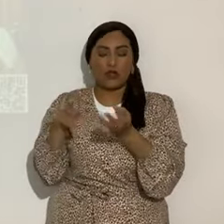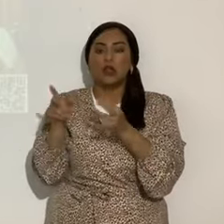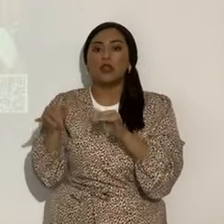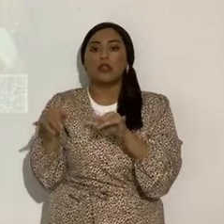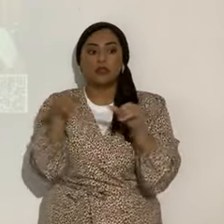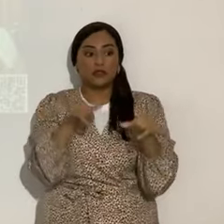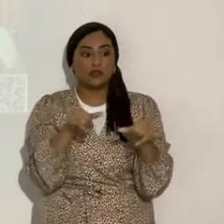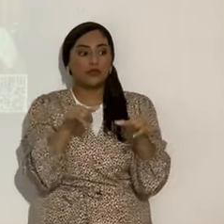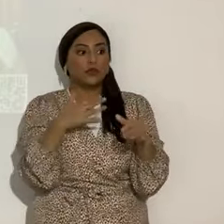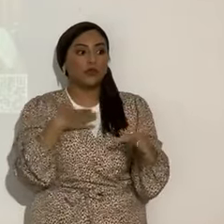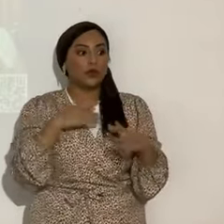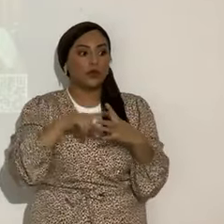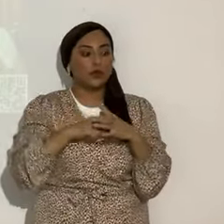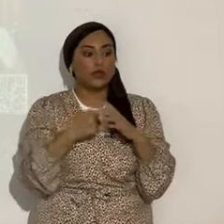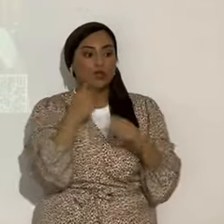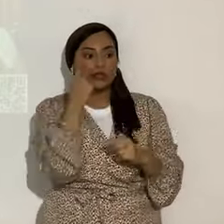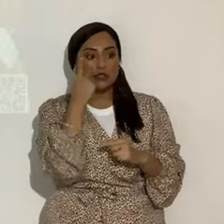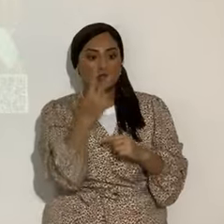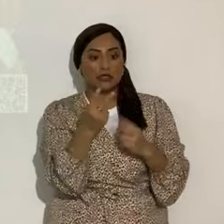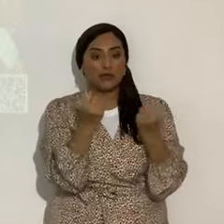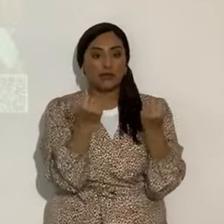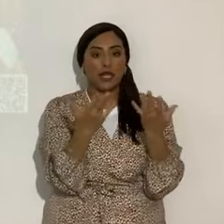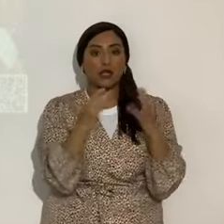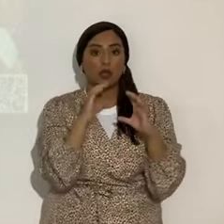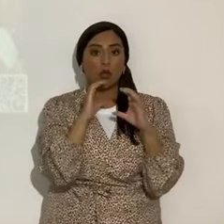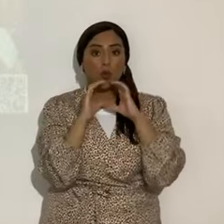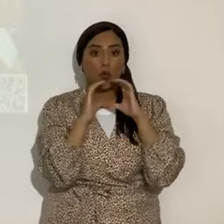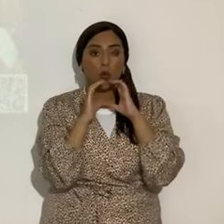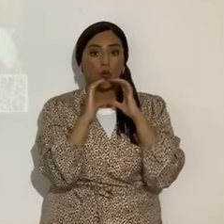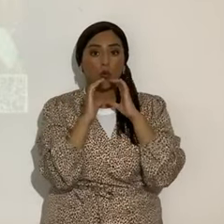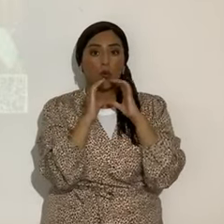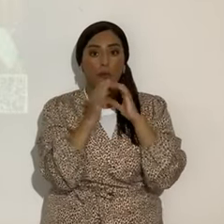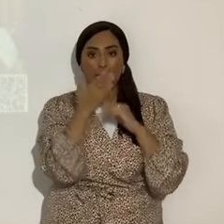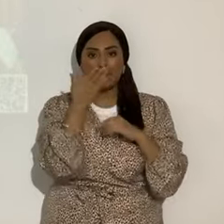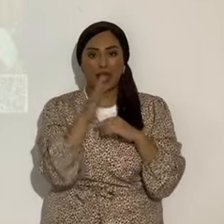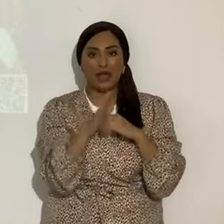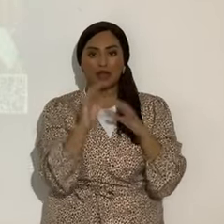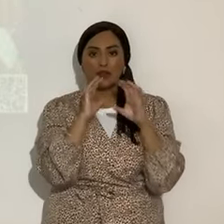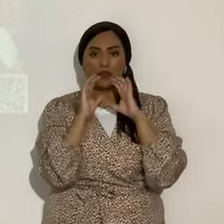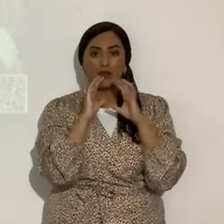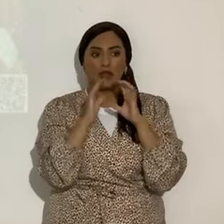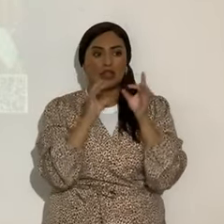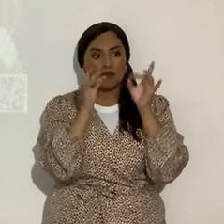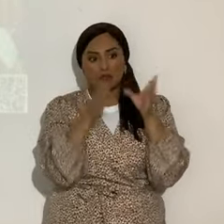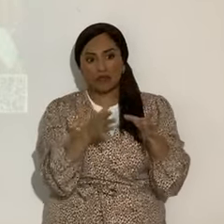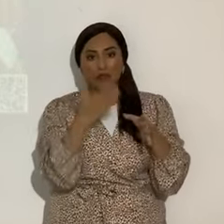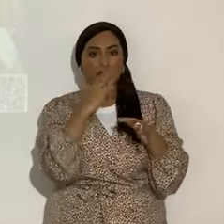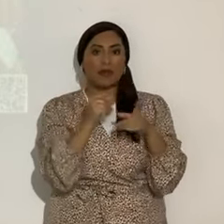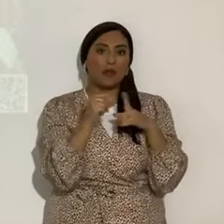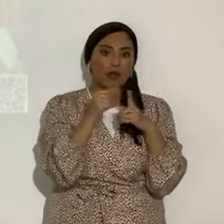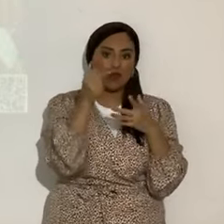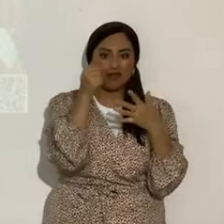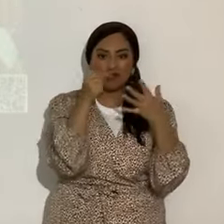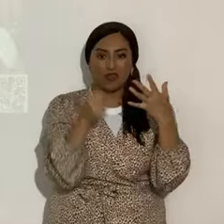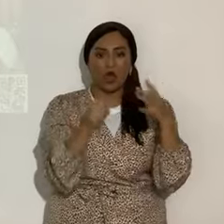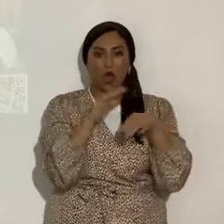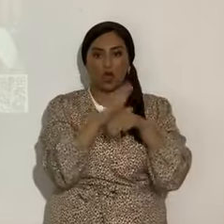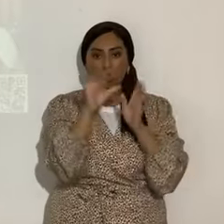También empezamos a ver muchos comentarios feos, maldicientes y demás en YouTube. Y por eso